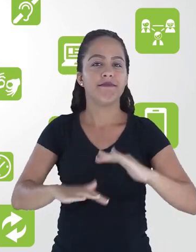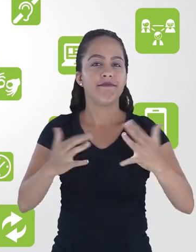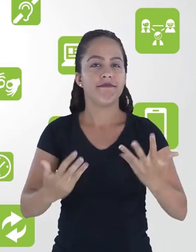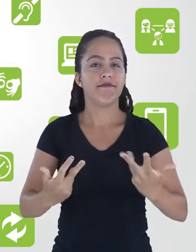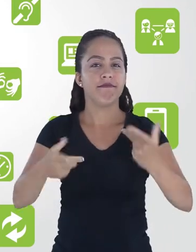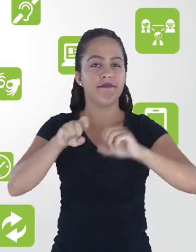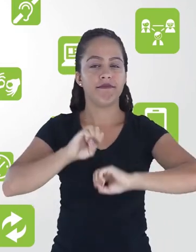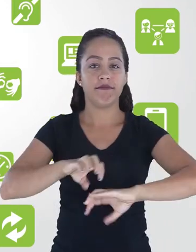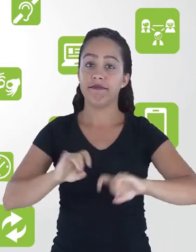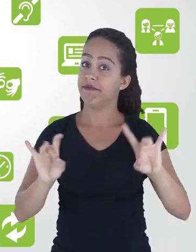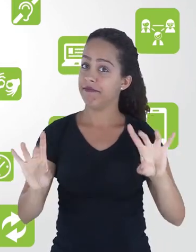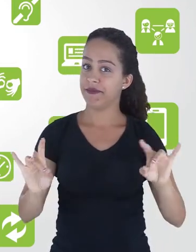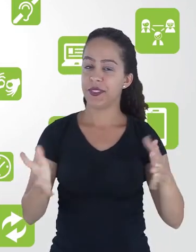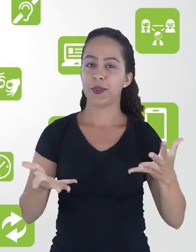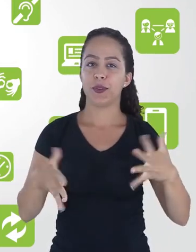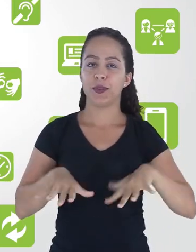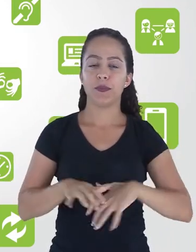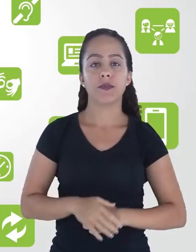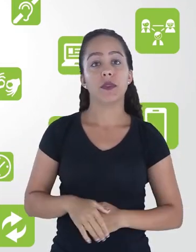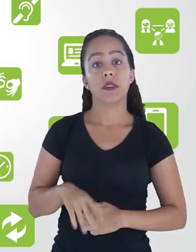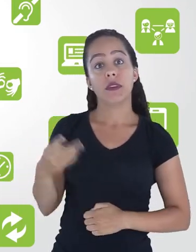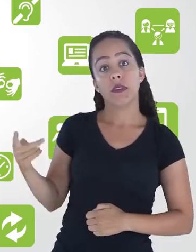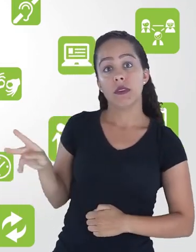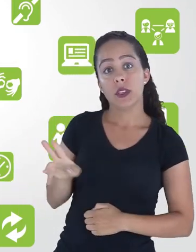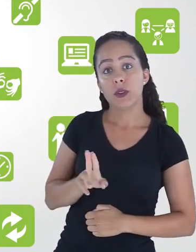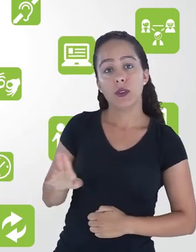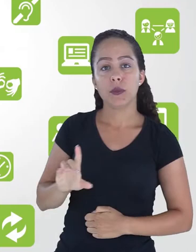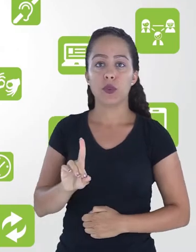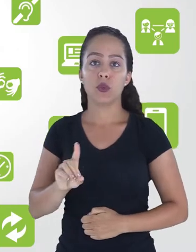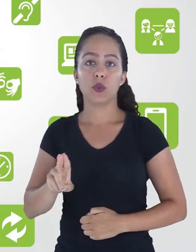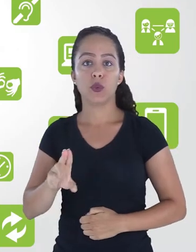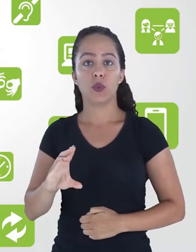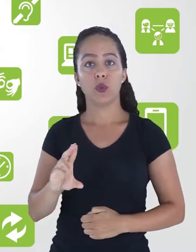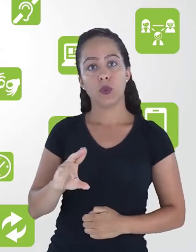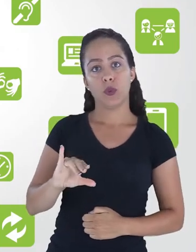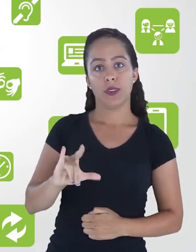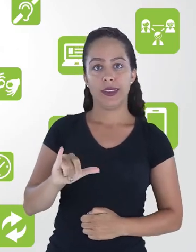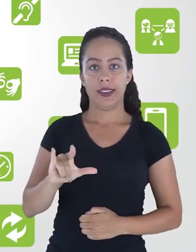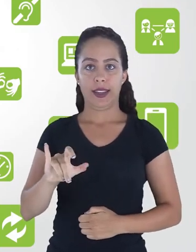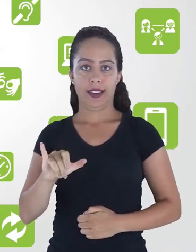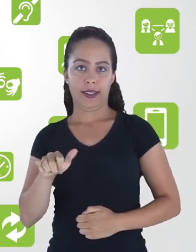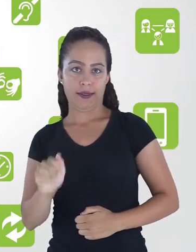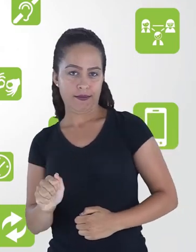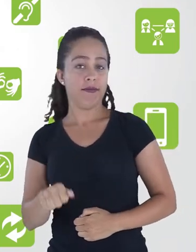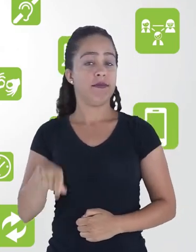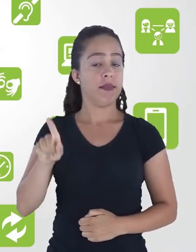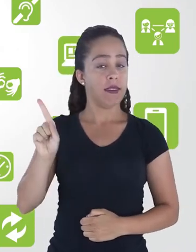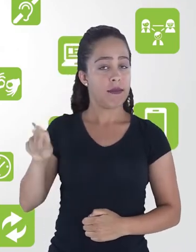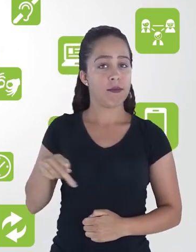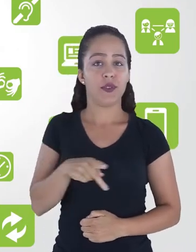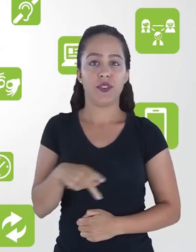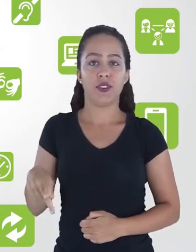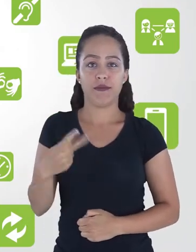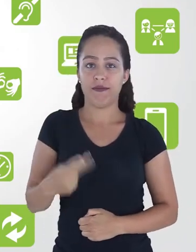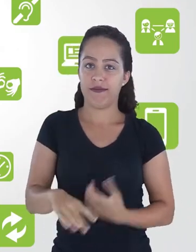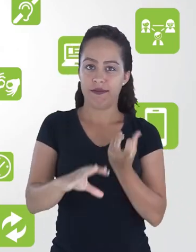Aperfeiçoamento em Educação Especial Inclusiva. Meu nome é Dulce Leia Marquesi, eu sou professora do Centro de Referência em